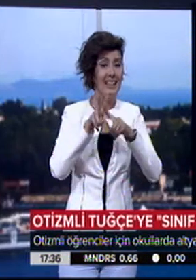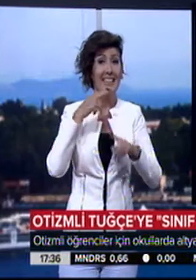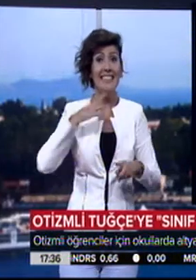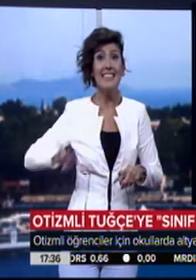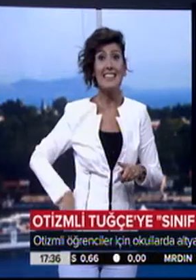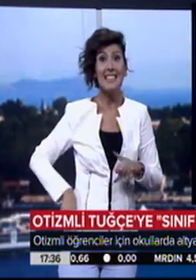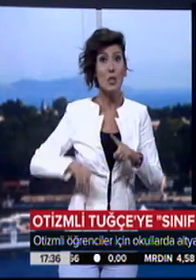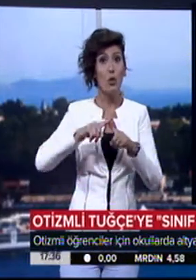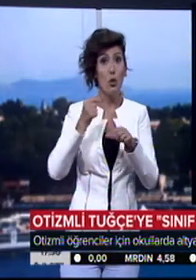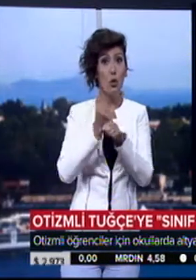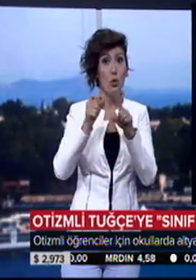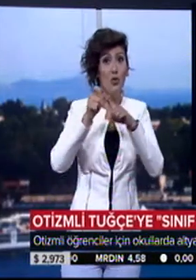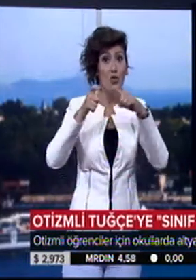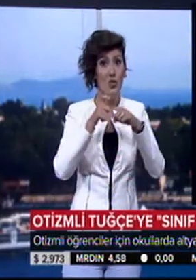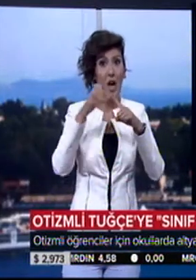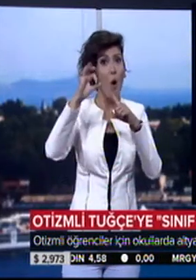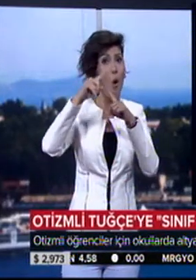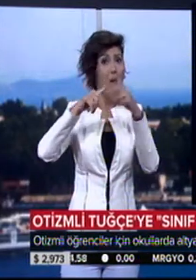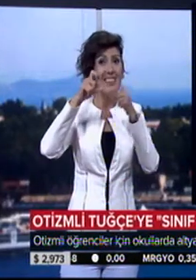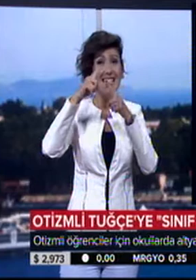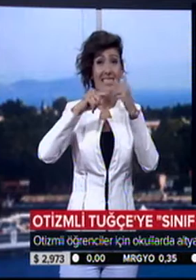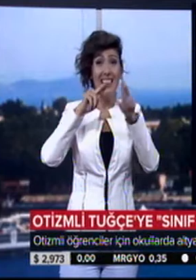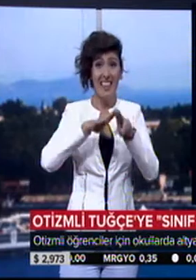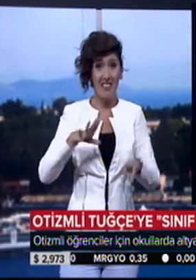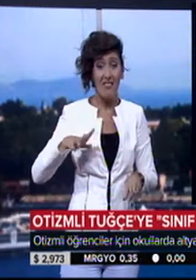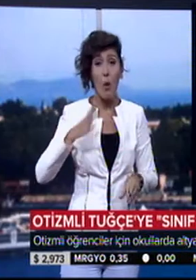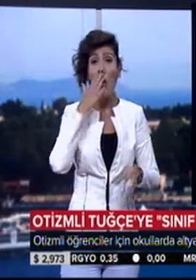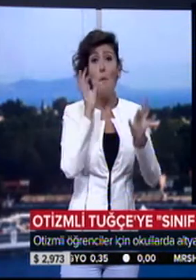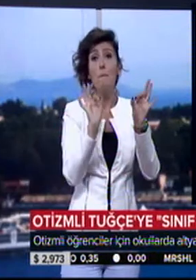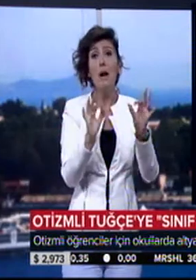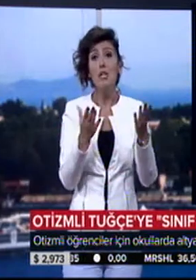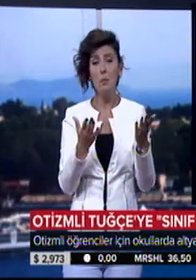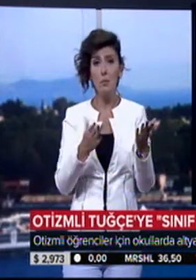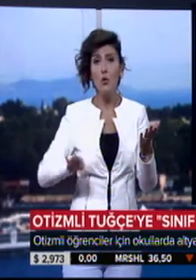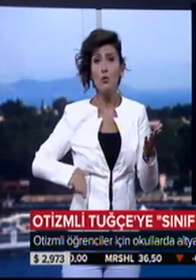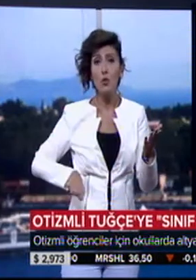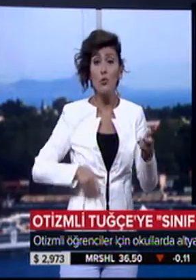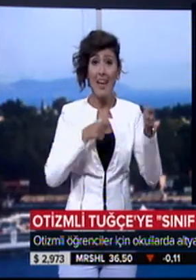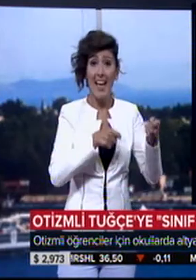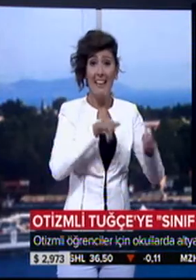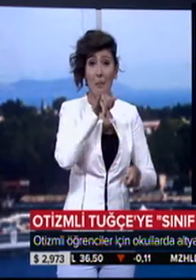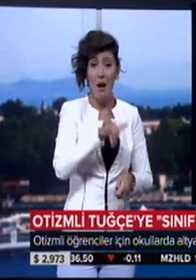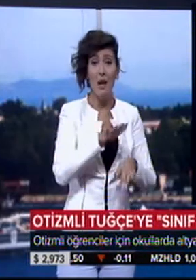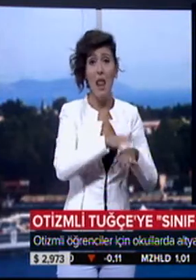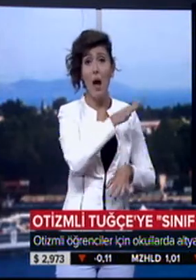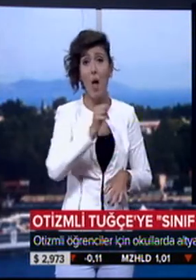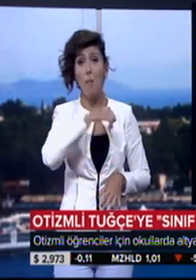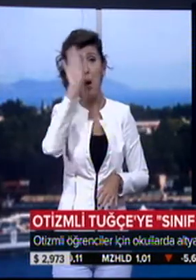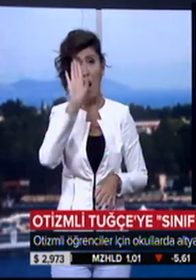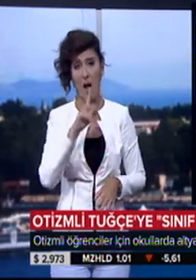otistik olması nedeniyle okula başlayamadığını anlattı. Çocukların eğitim hakkı ellerinden alınmamalı dedi.